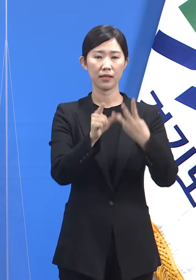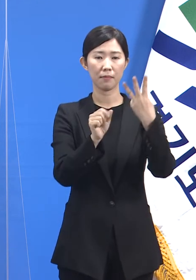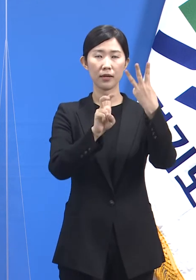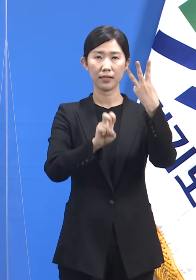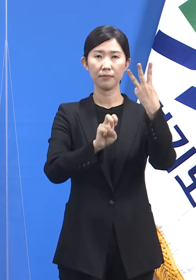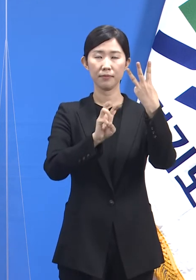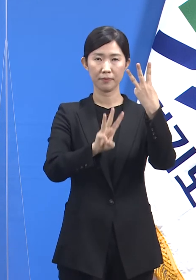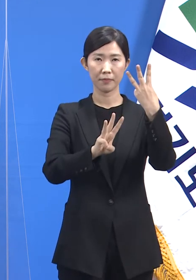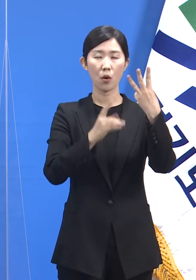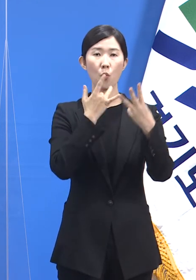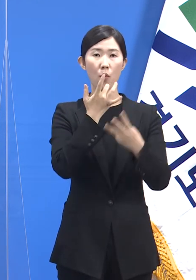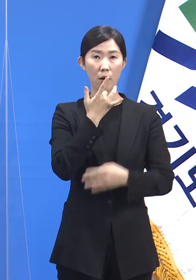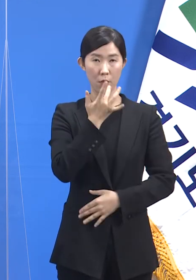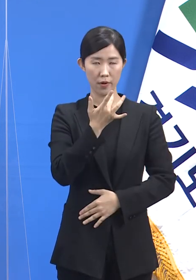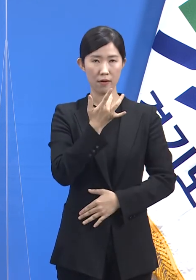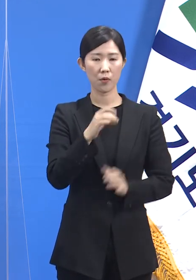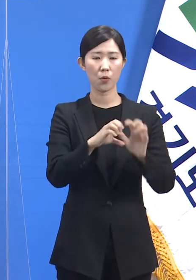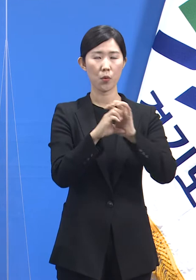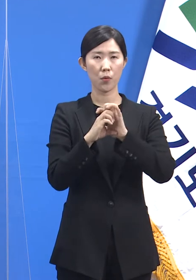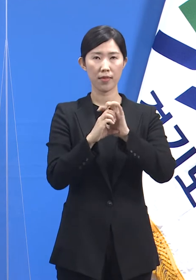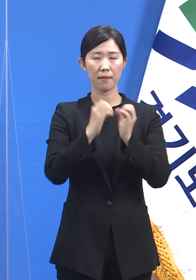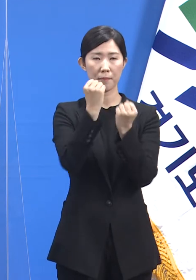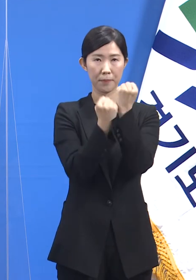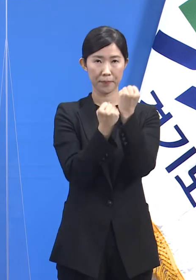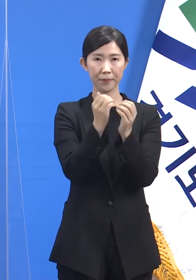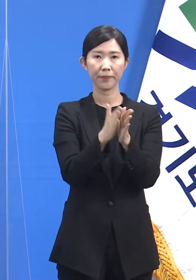관련 정례 기자회견을 시작하겠습니다.